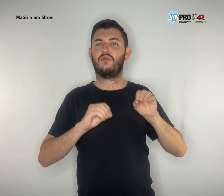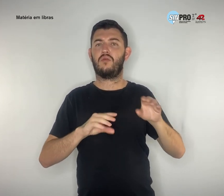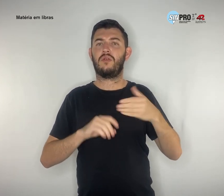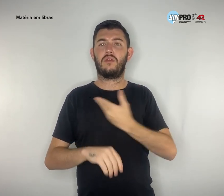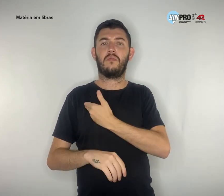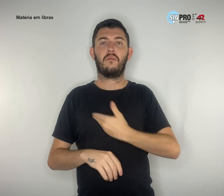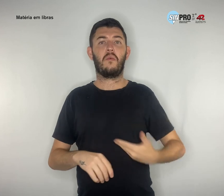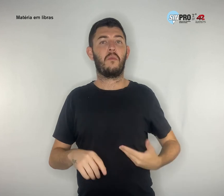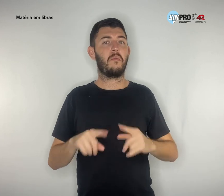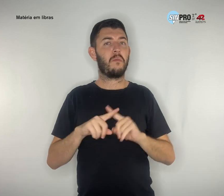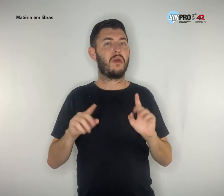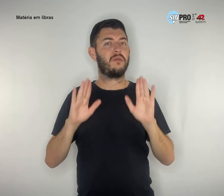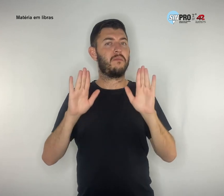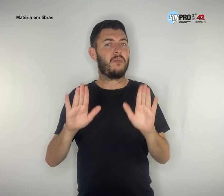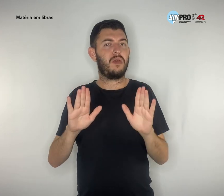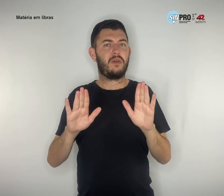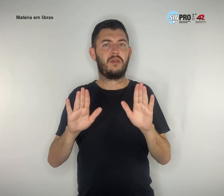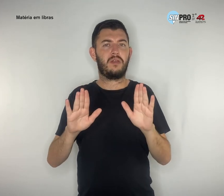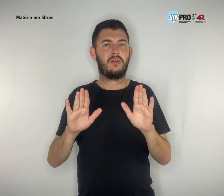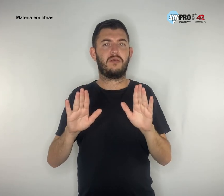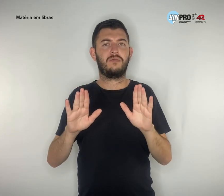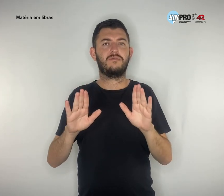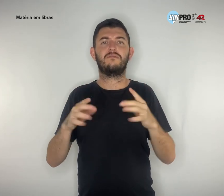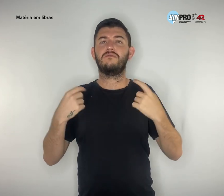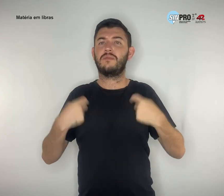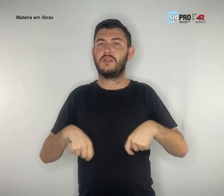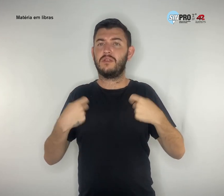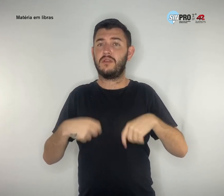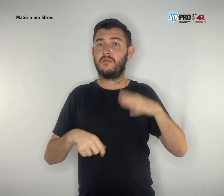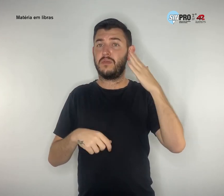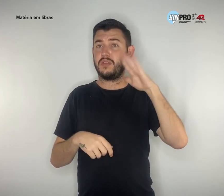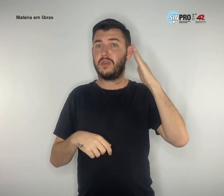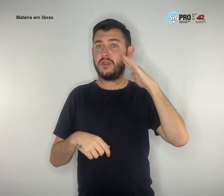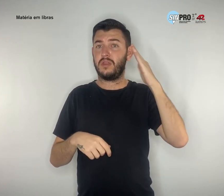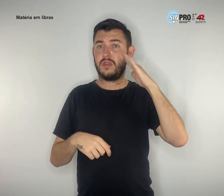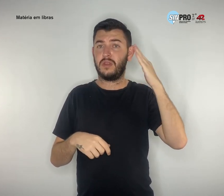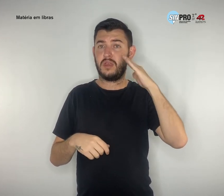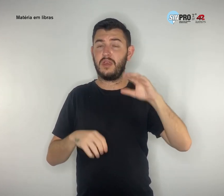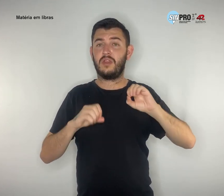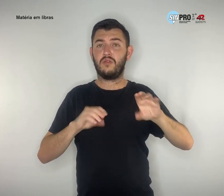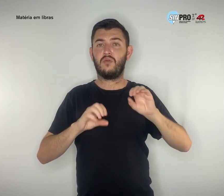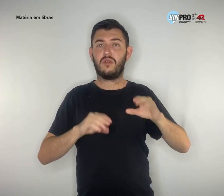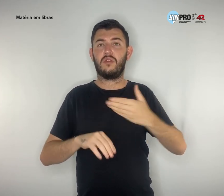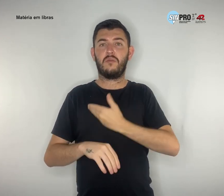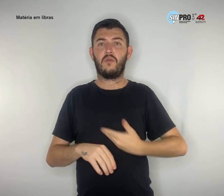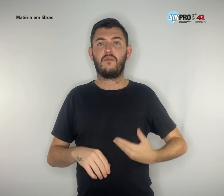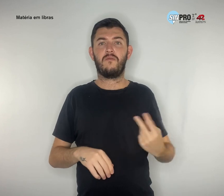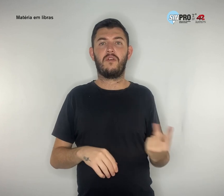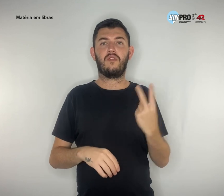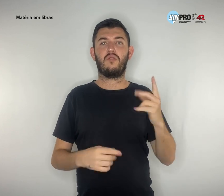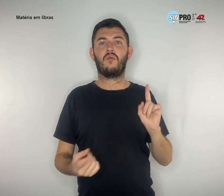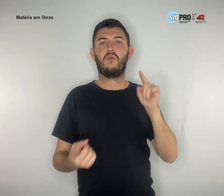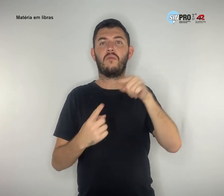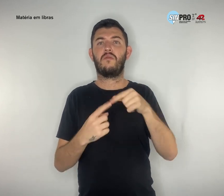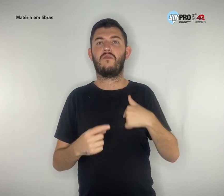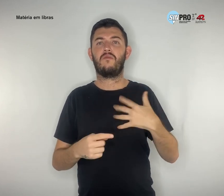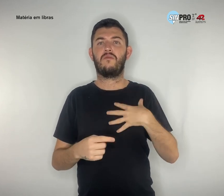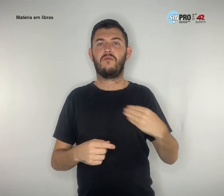mas é preciso entender que valorizar a educação pública, para que o filho do trabalhador tenha